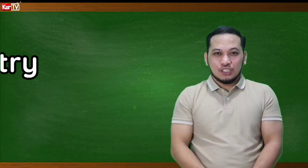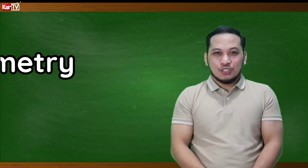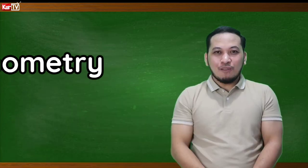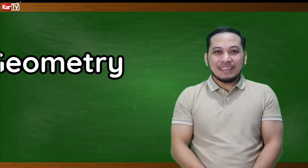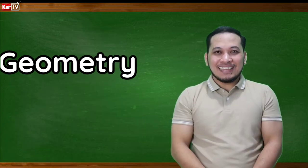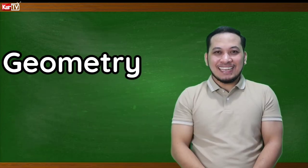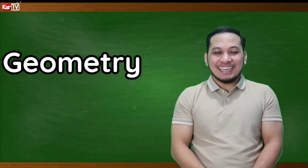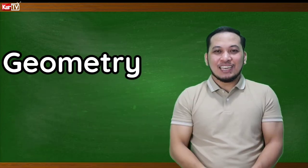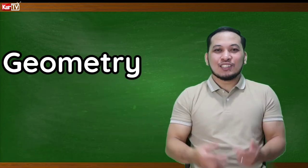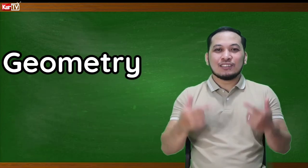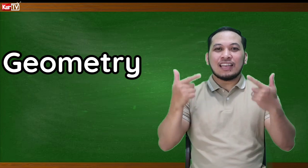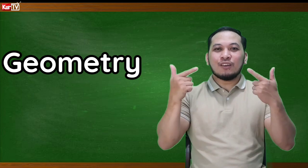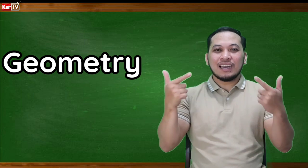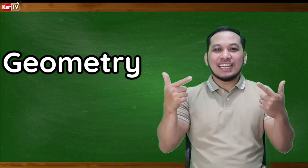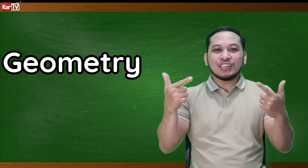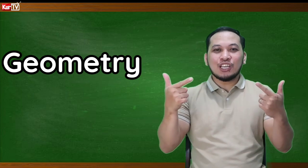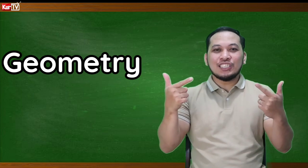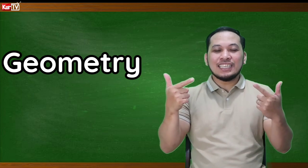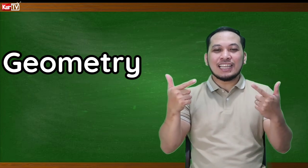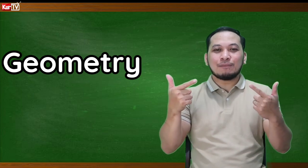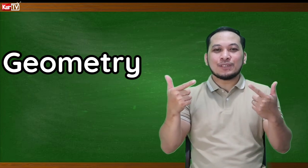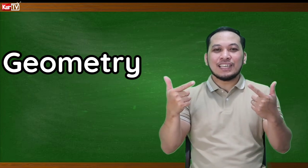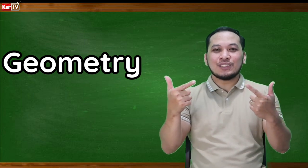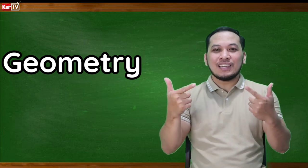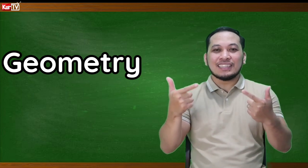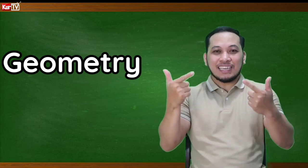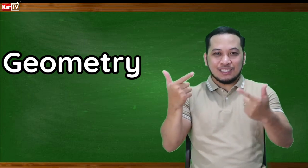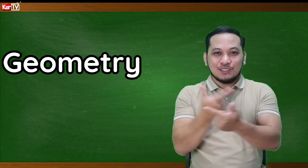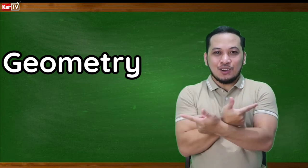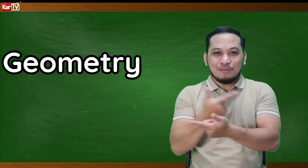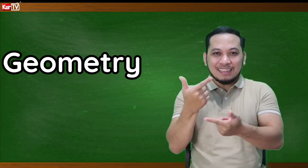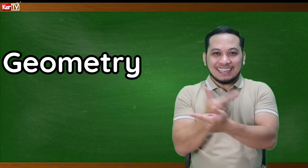Geometry. So, dalawang letter G. Tapos iganito natin. Geometry.